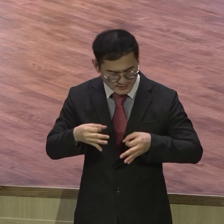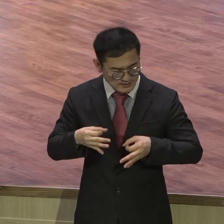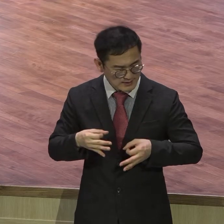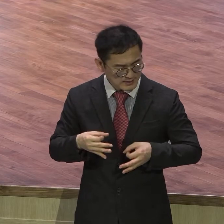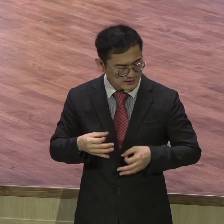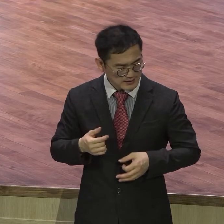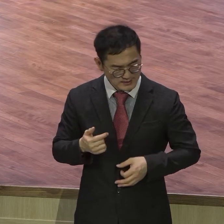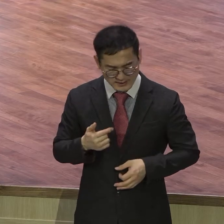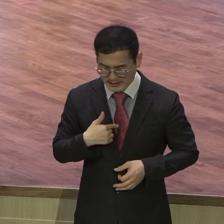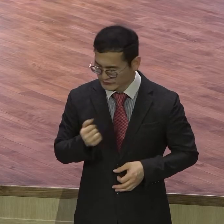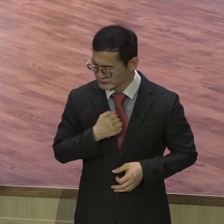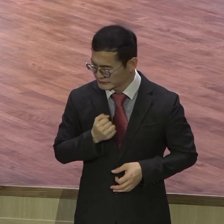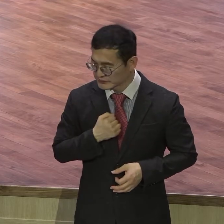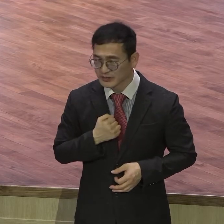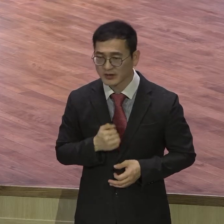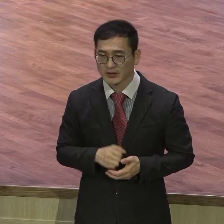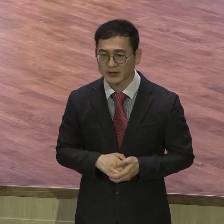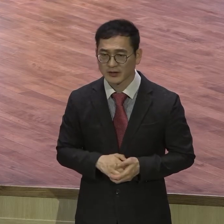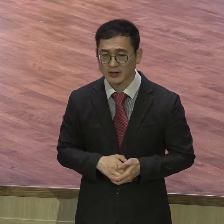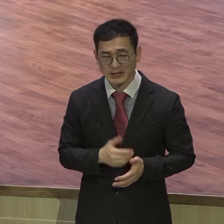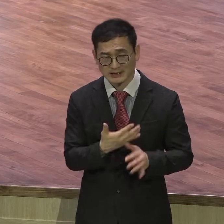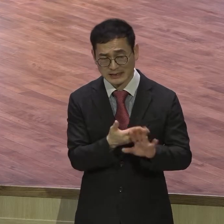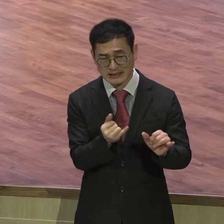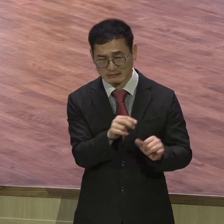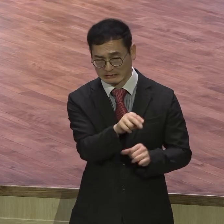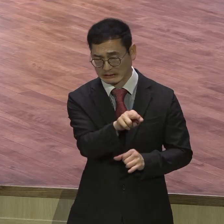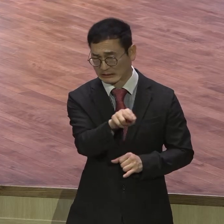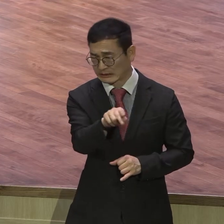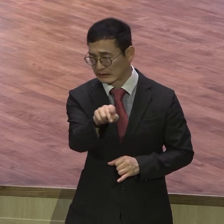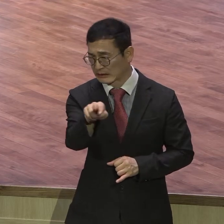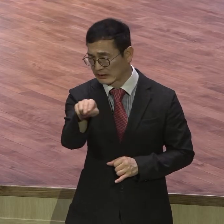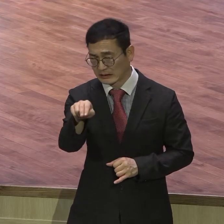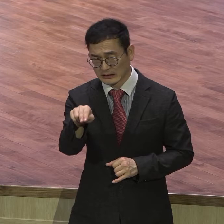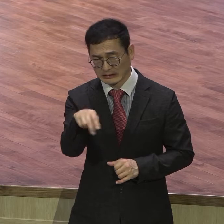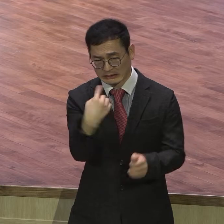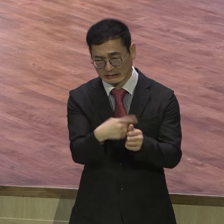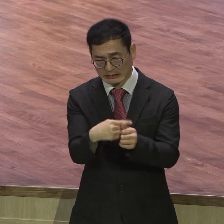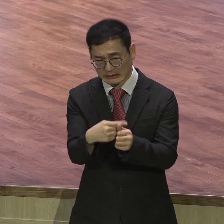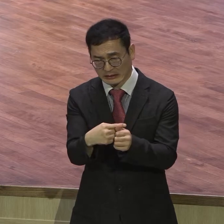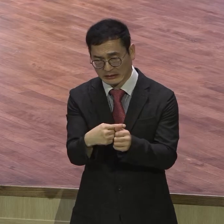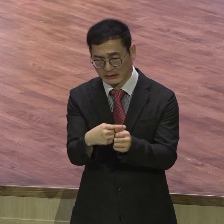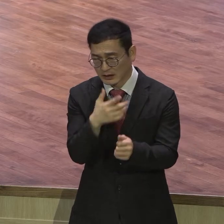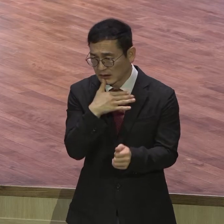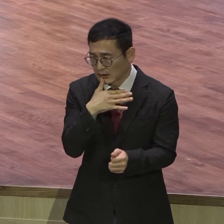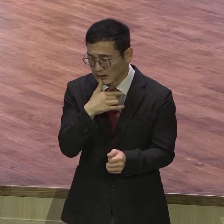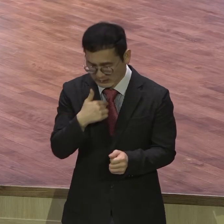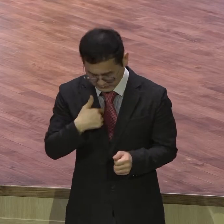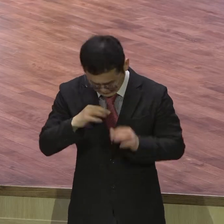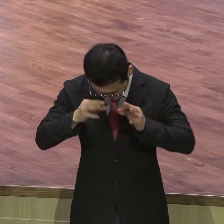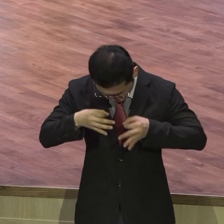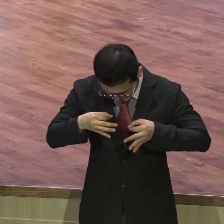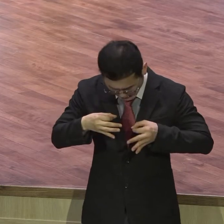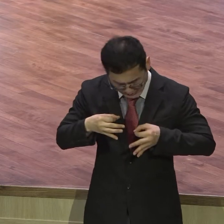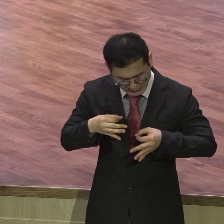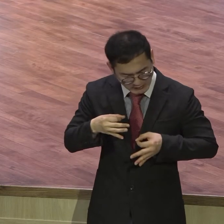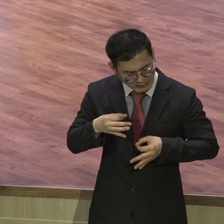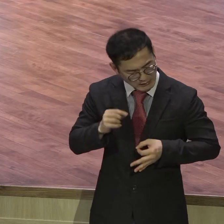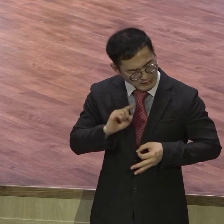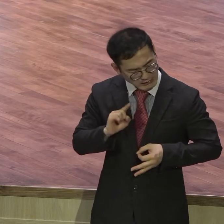남을 흉을 보고 남을 비방하고 남을 요구하고 내가 이 정도밖에 안 되나 내 그릇이 자기 자신을 보고 그렇게